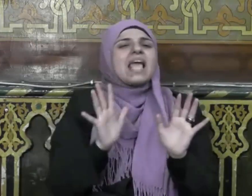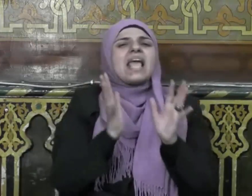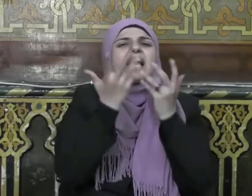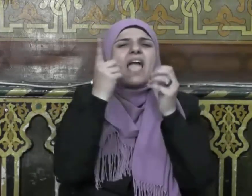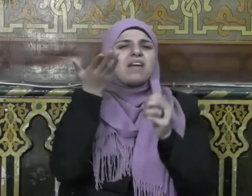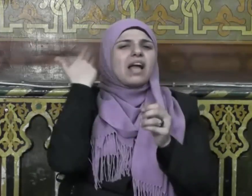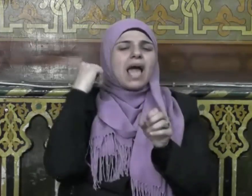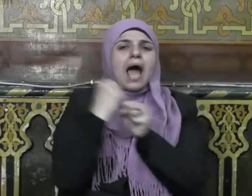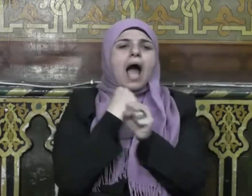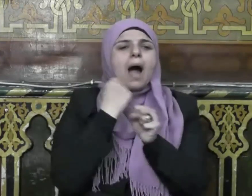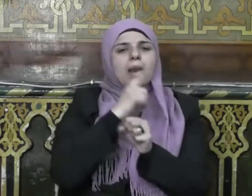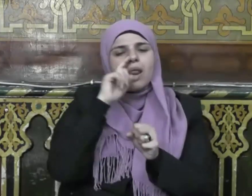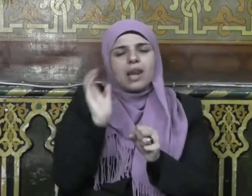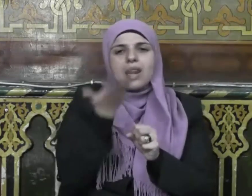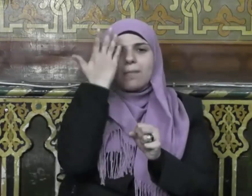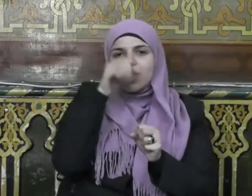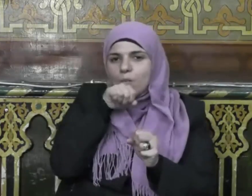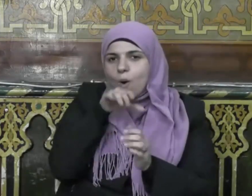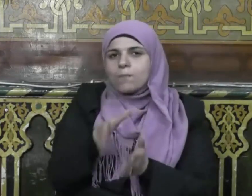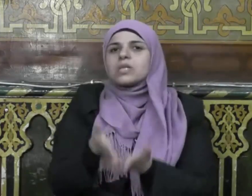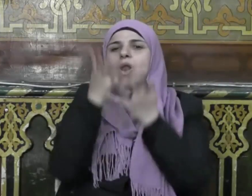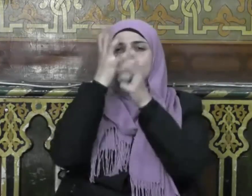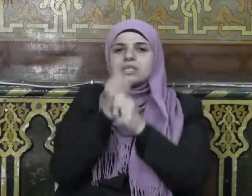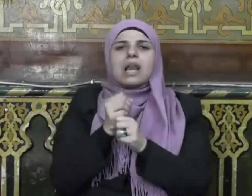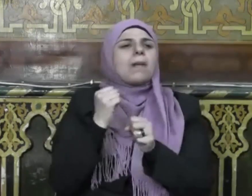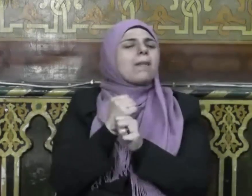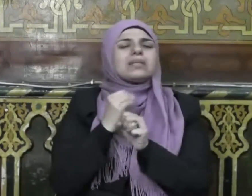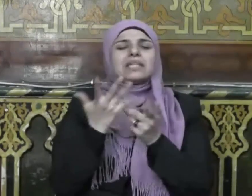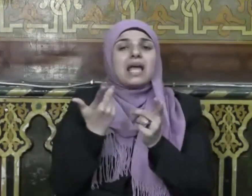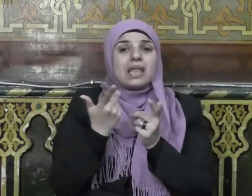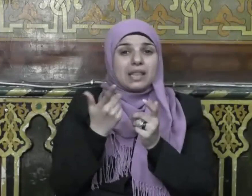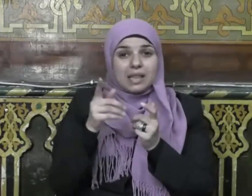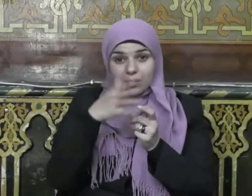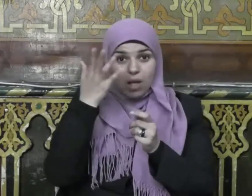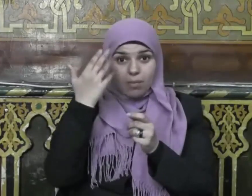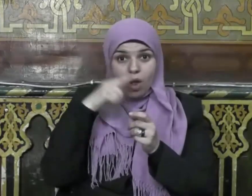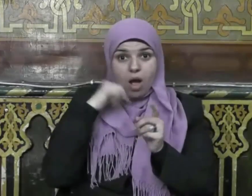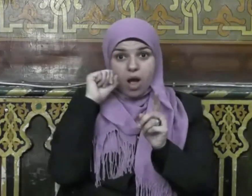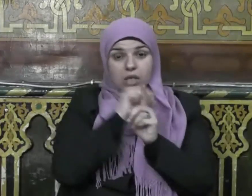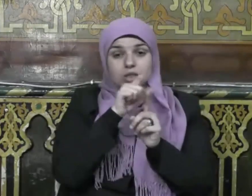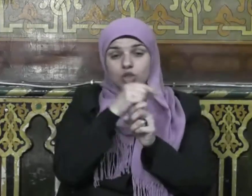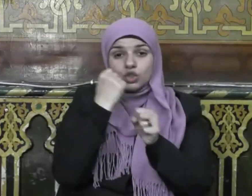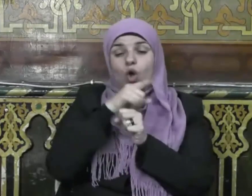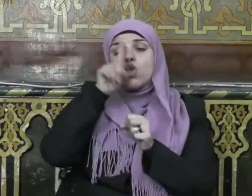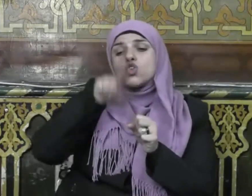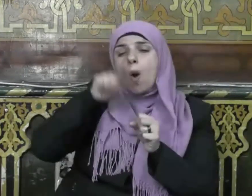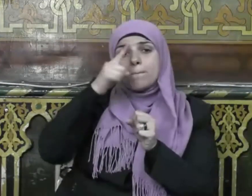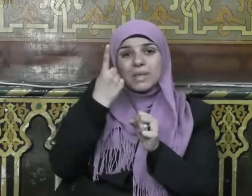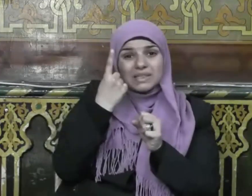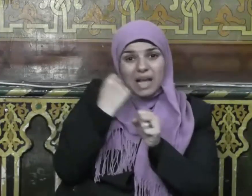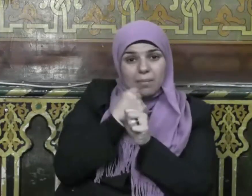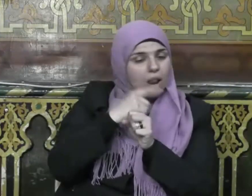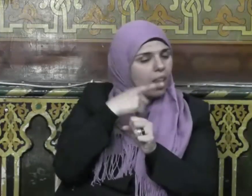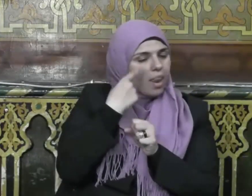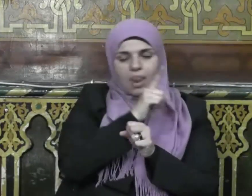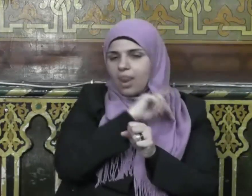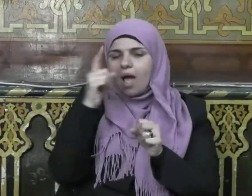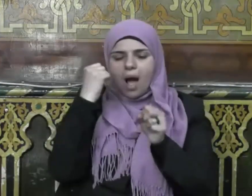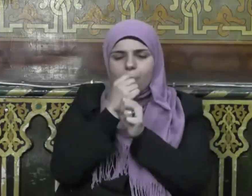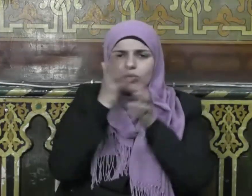عمل النبي صلى الله عليه وسلم هل كان يخص شيئا من الأيام قالت لا كان